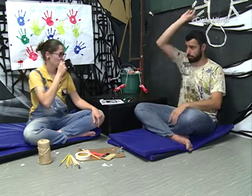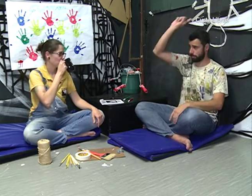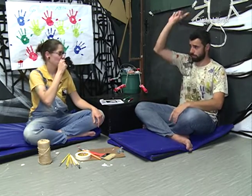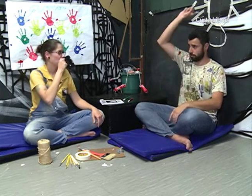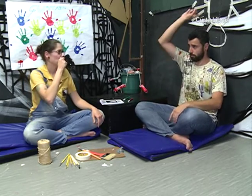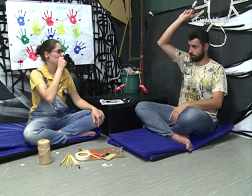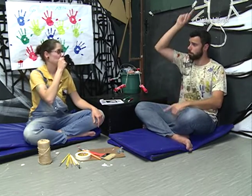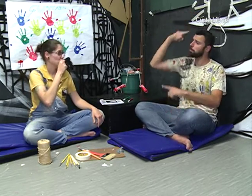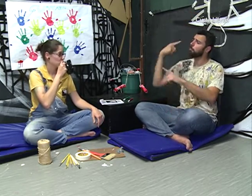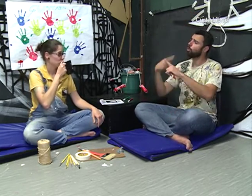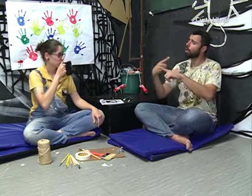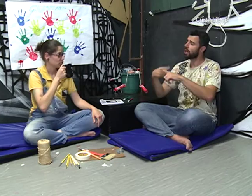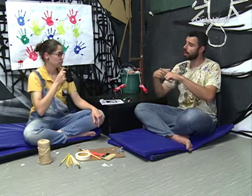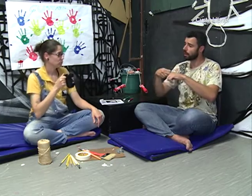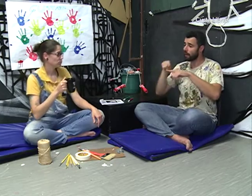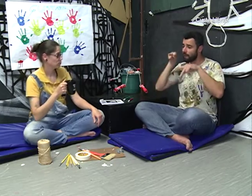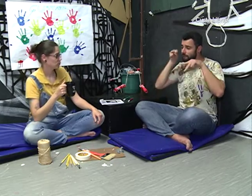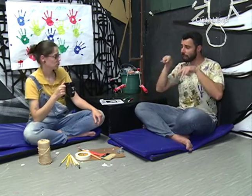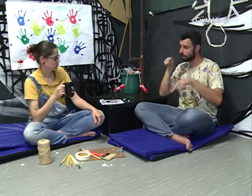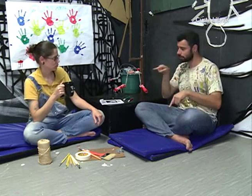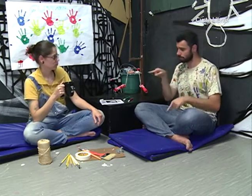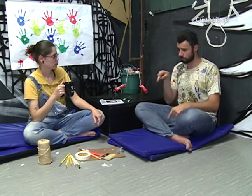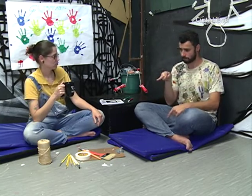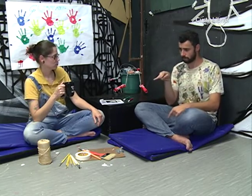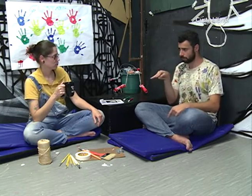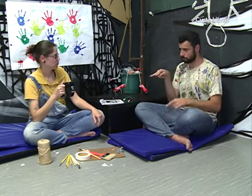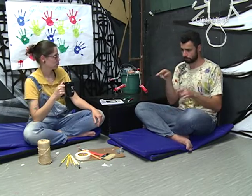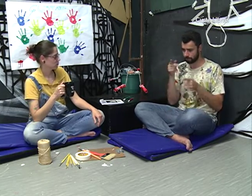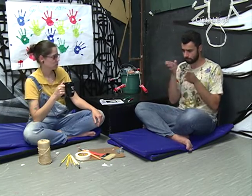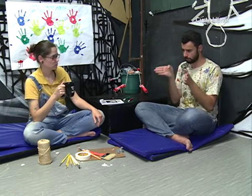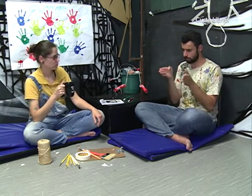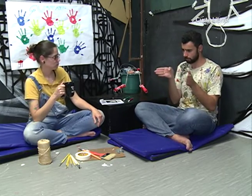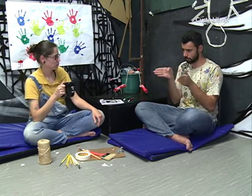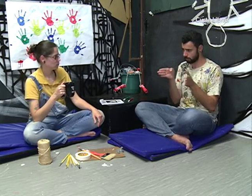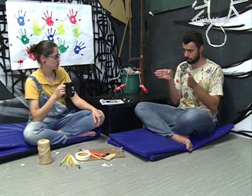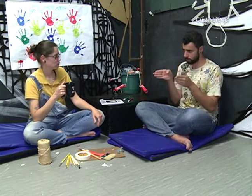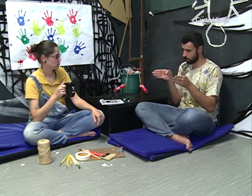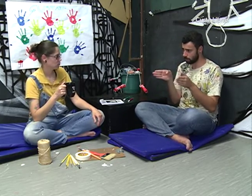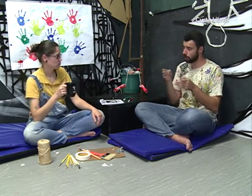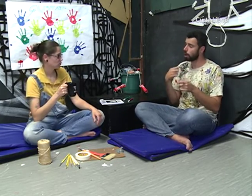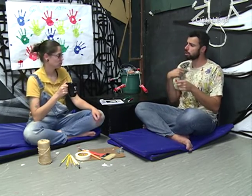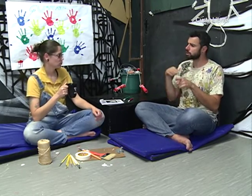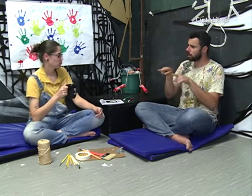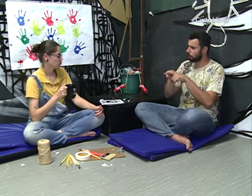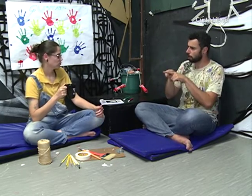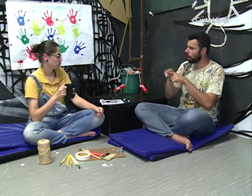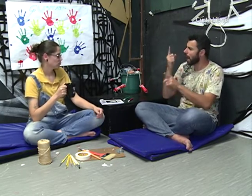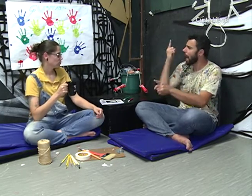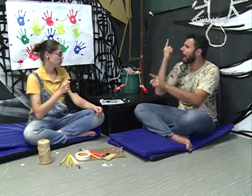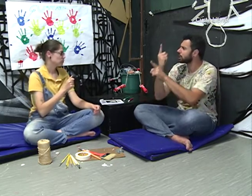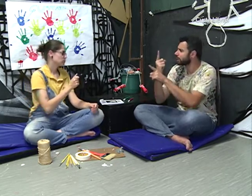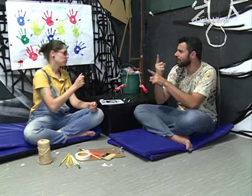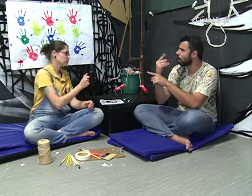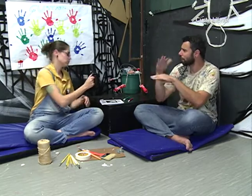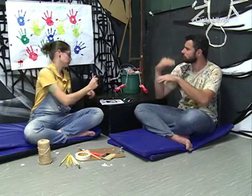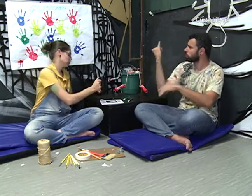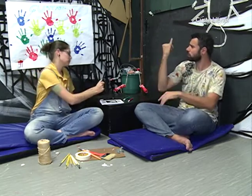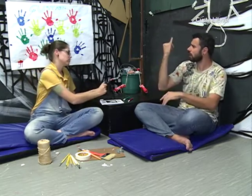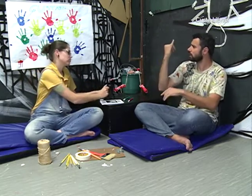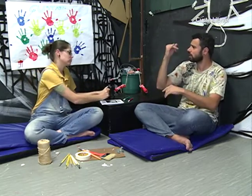surdo precisa acessar a peça e o intérprete ao mesmo tempo. Eu fui até Manaus, e